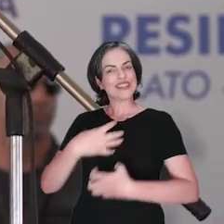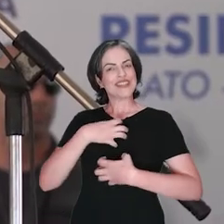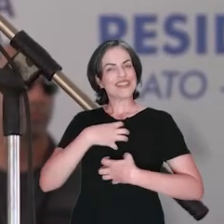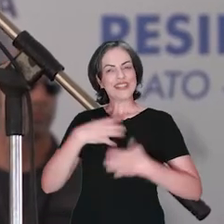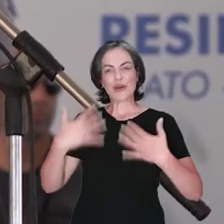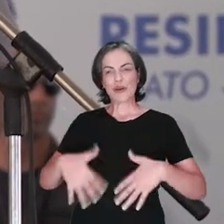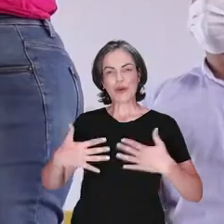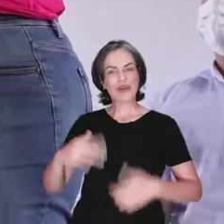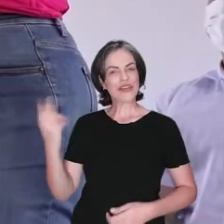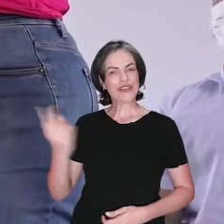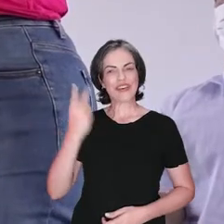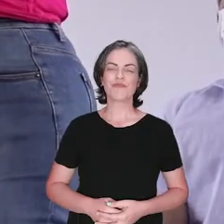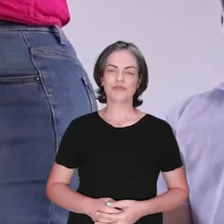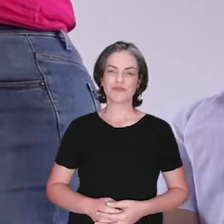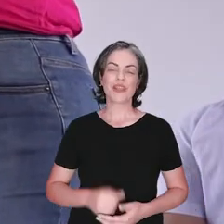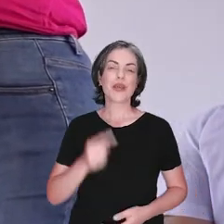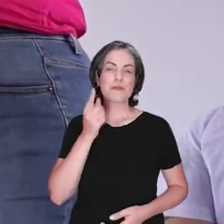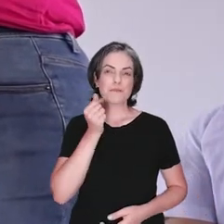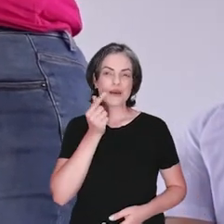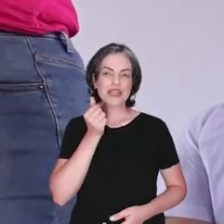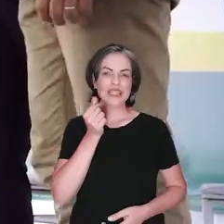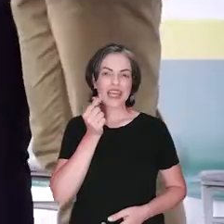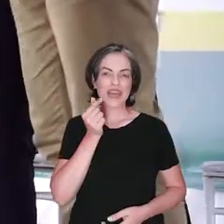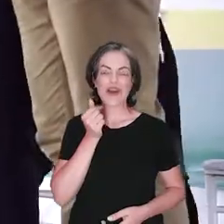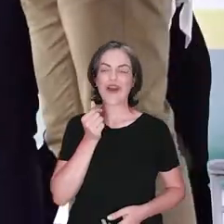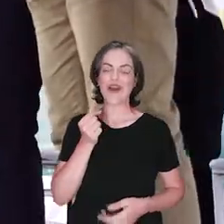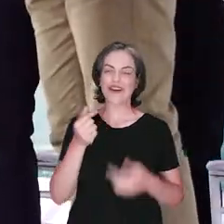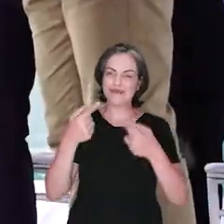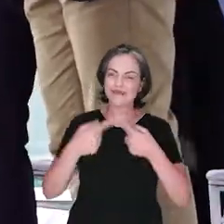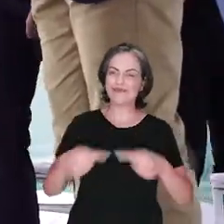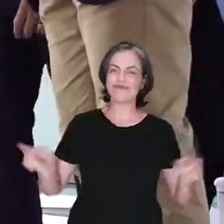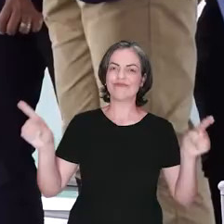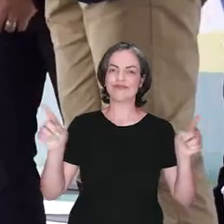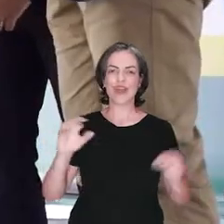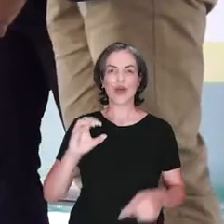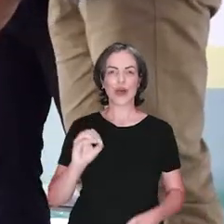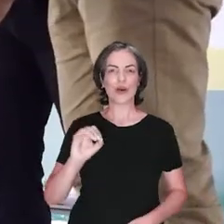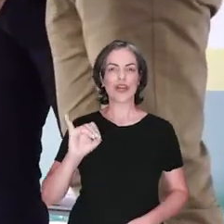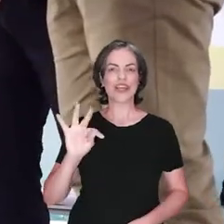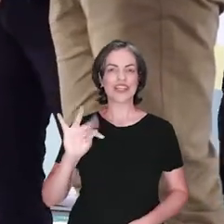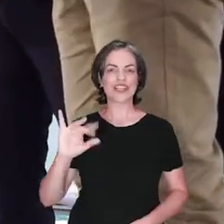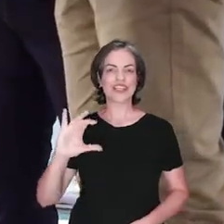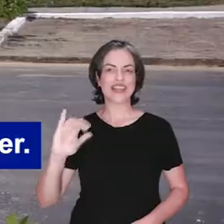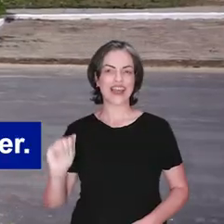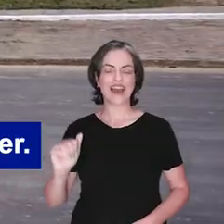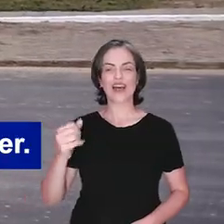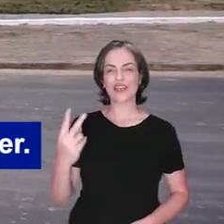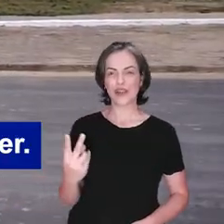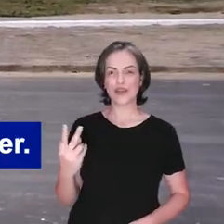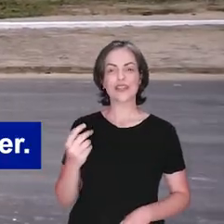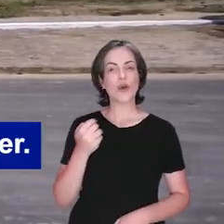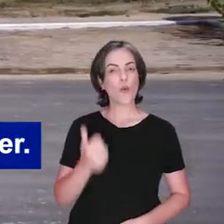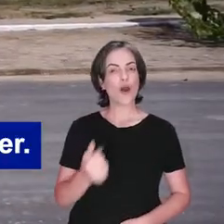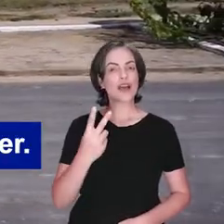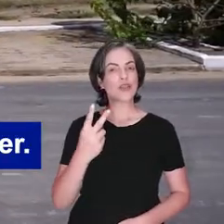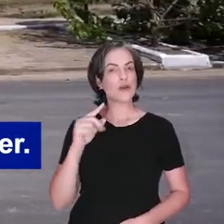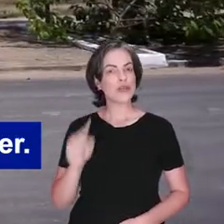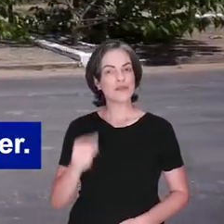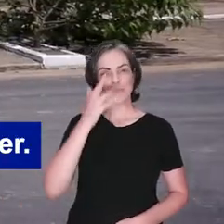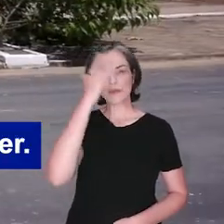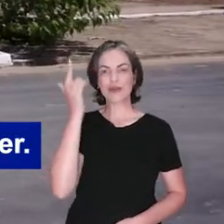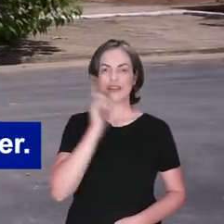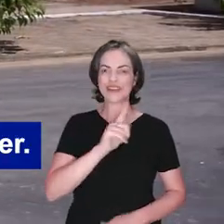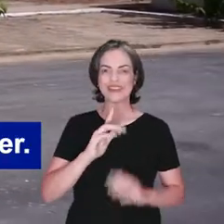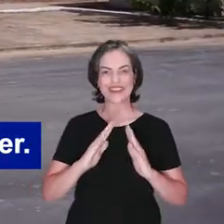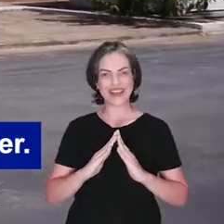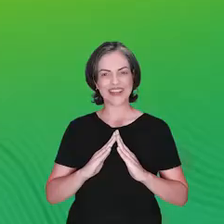não tem preço. Próxima parada, Maceió, com a inauguração do residencial 8CK2. Quase 2 mil pessoas passaram a